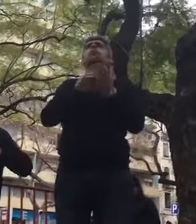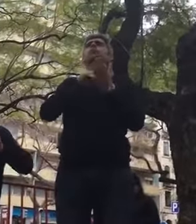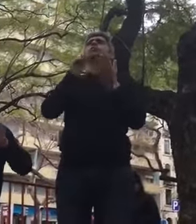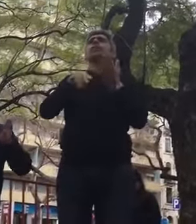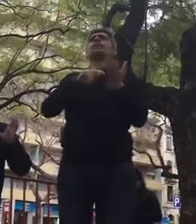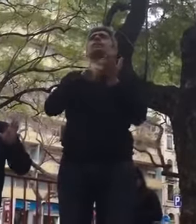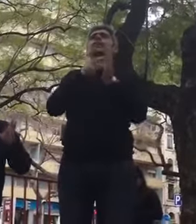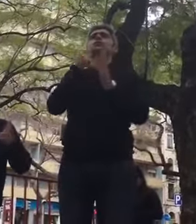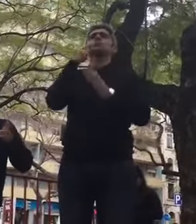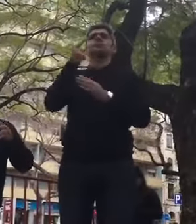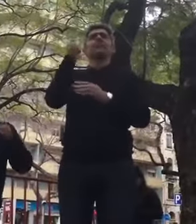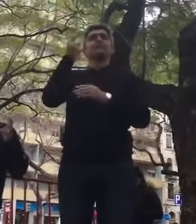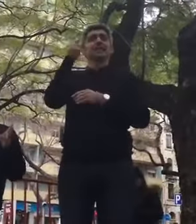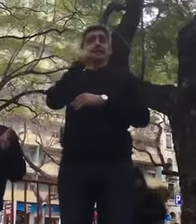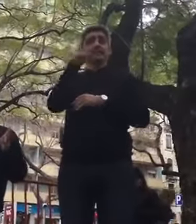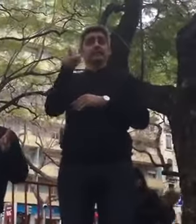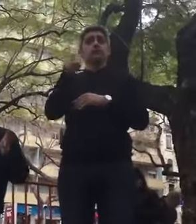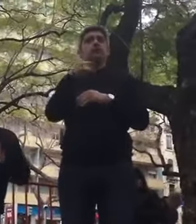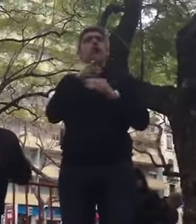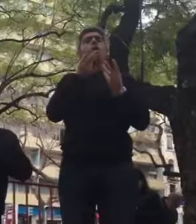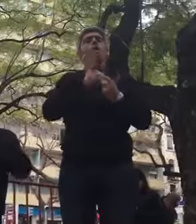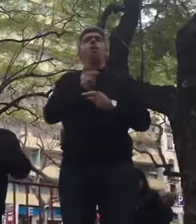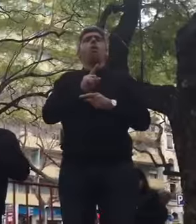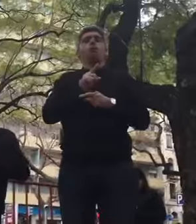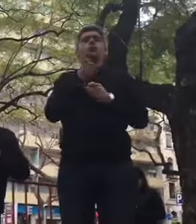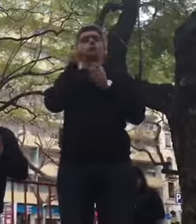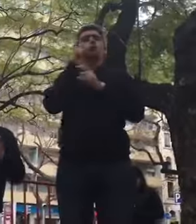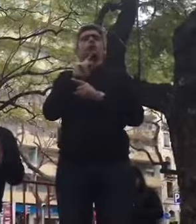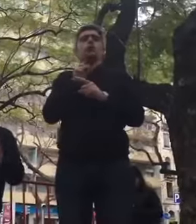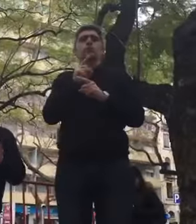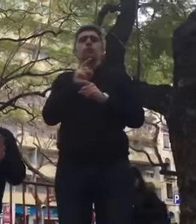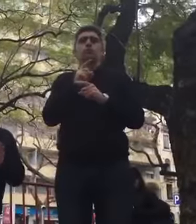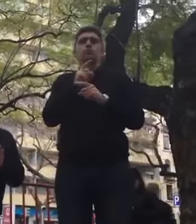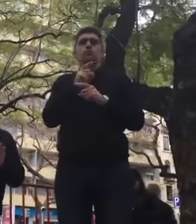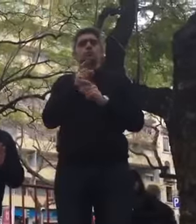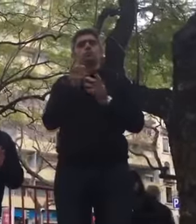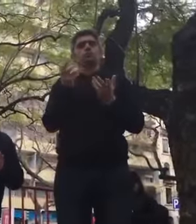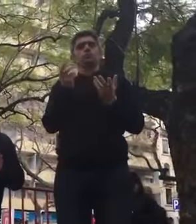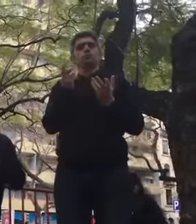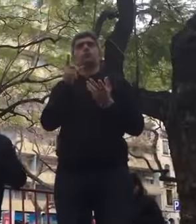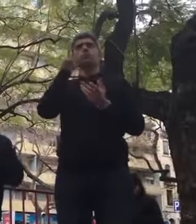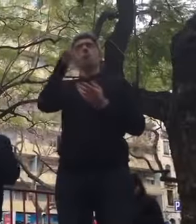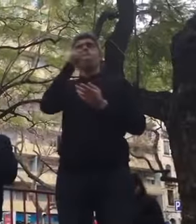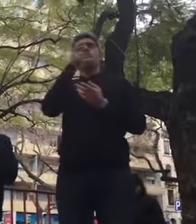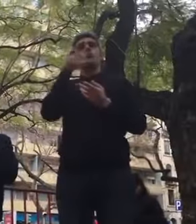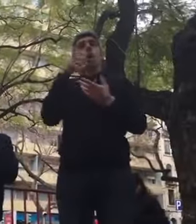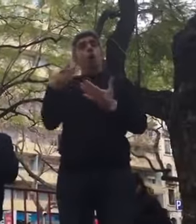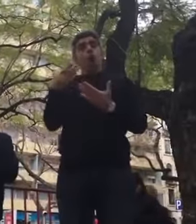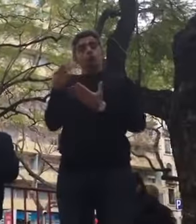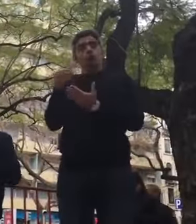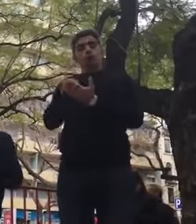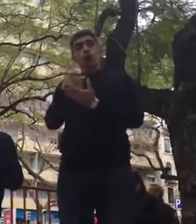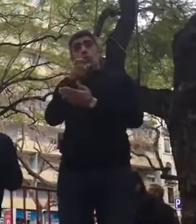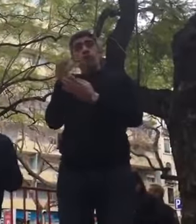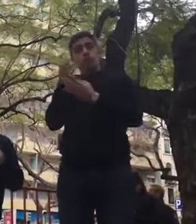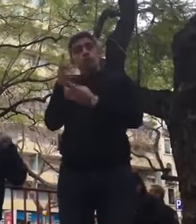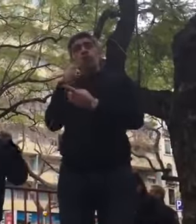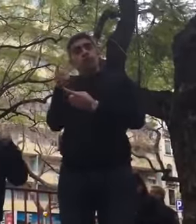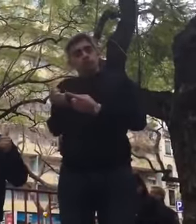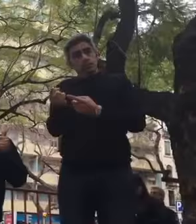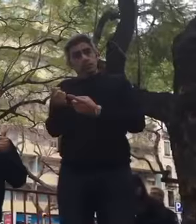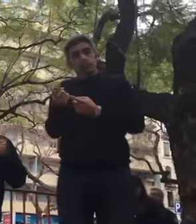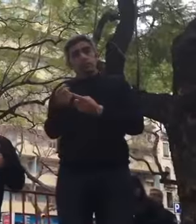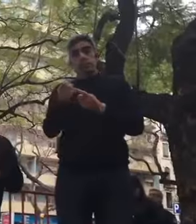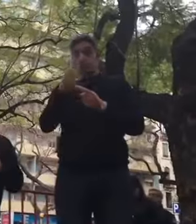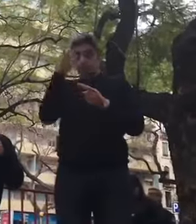esse não contava porque não era docente. E os dois compromissos que ficaram registados em acta foram,